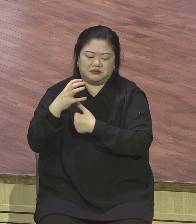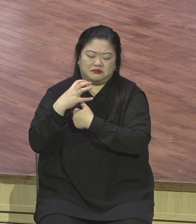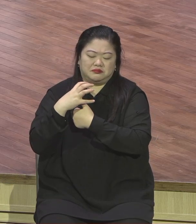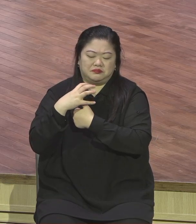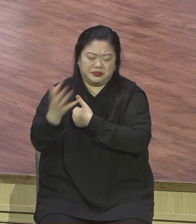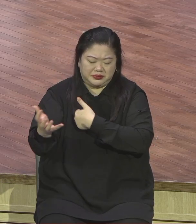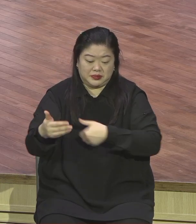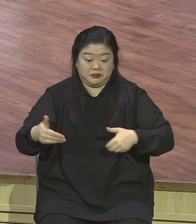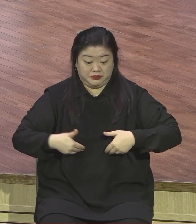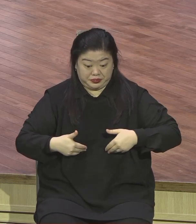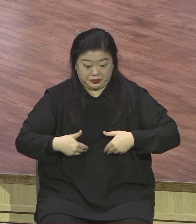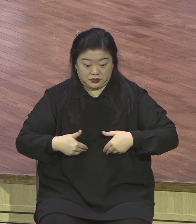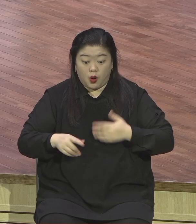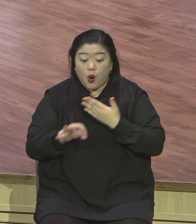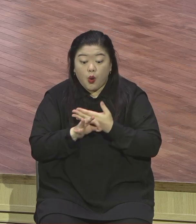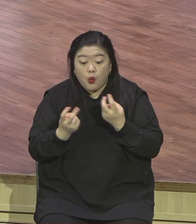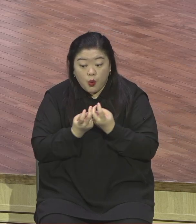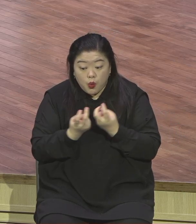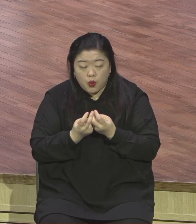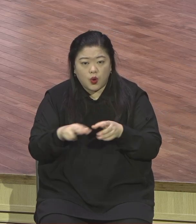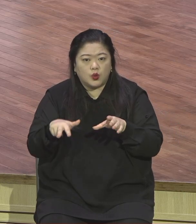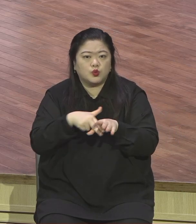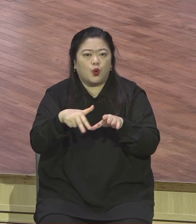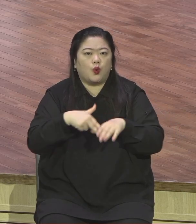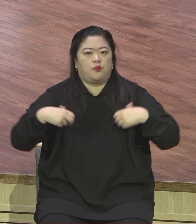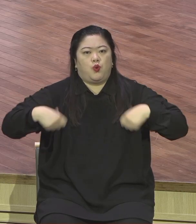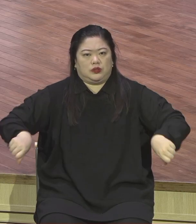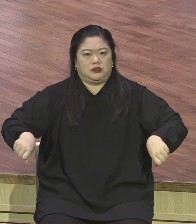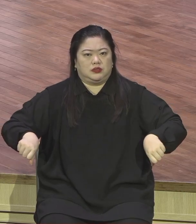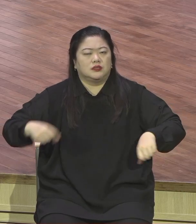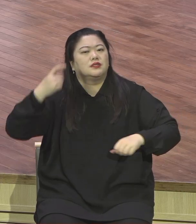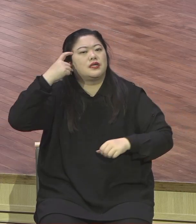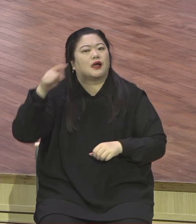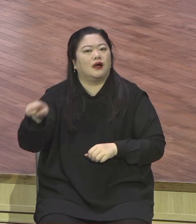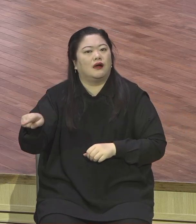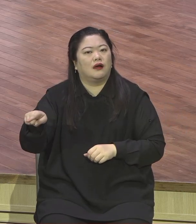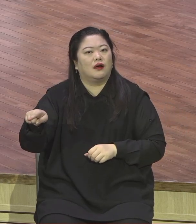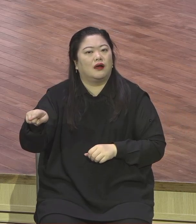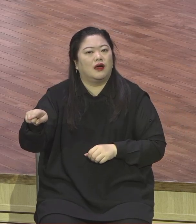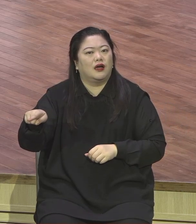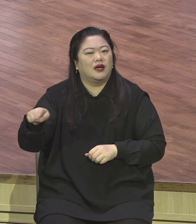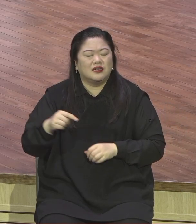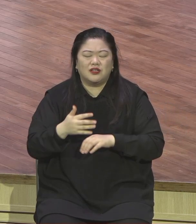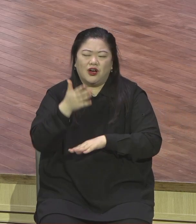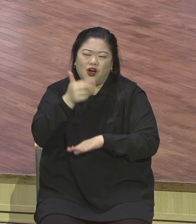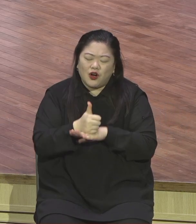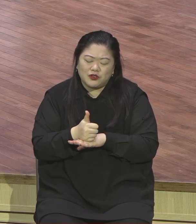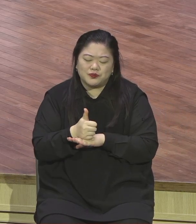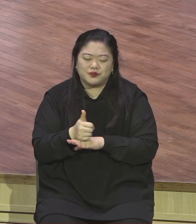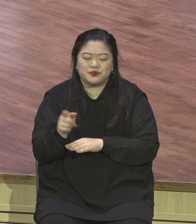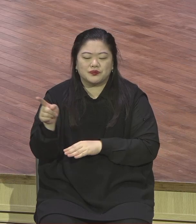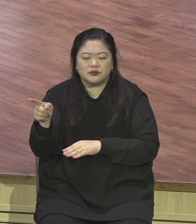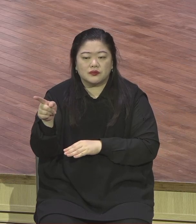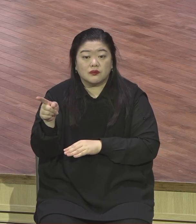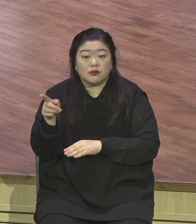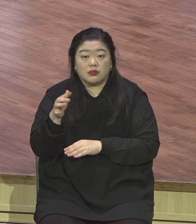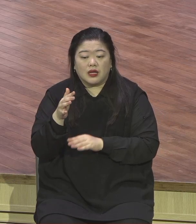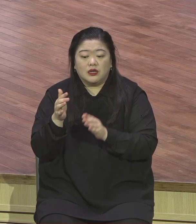있었어요. 그러나 그의 나이 55세 되던 해에 예수, 그리스도를